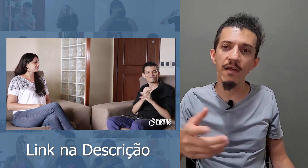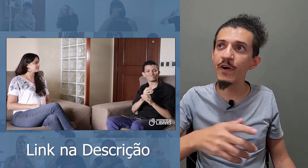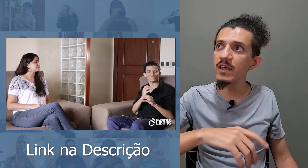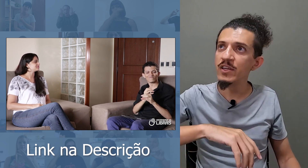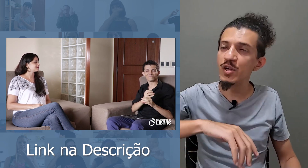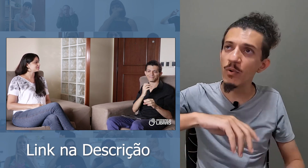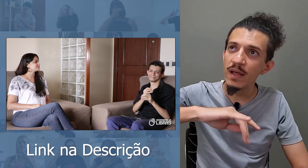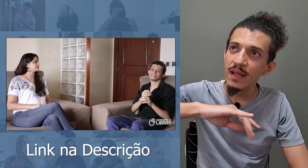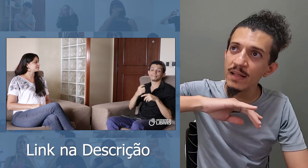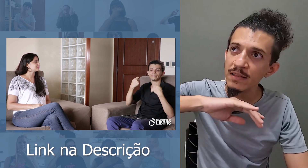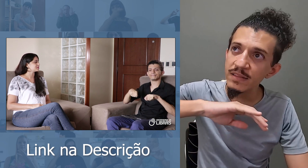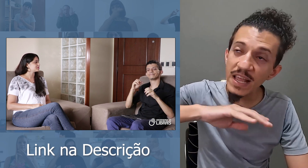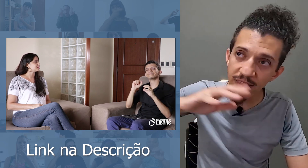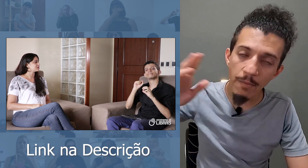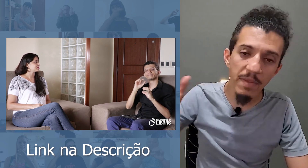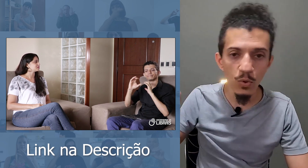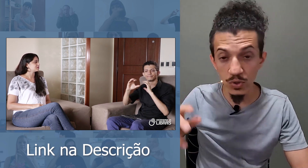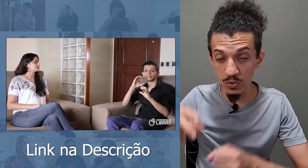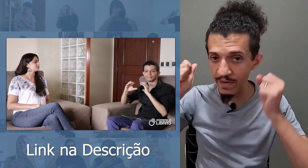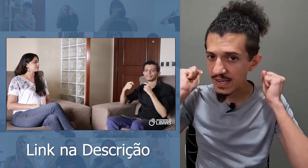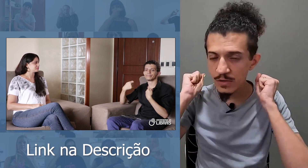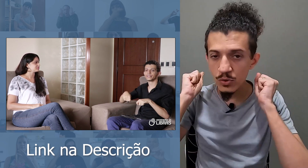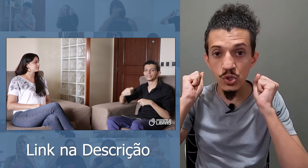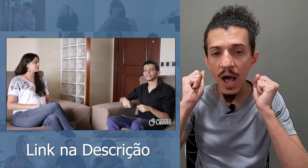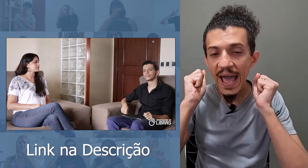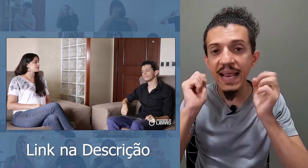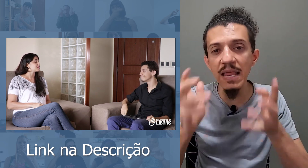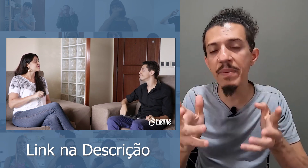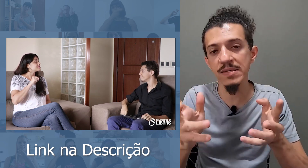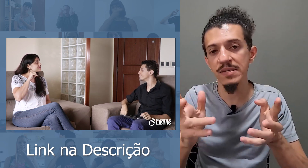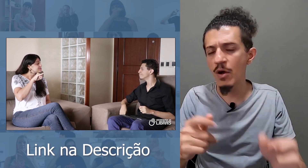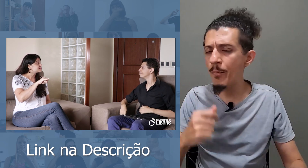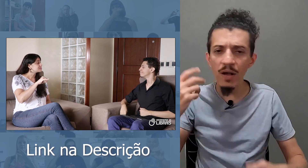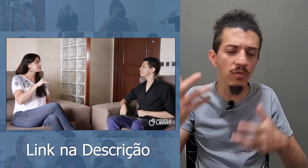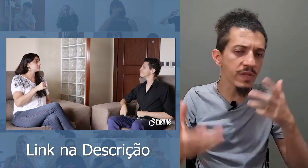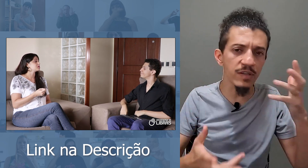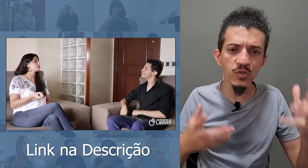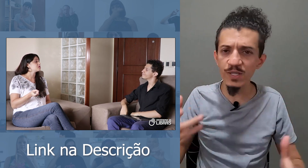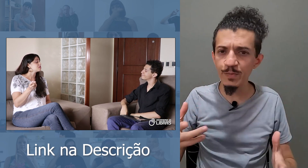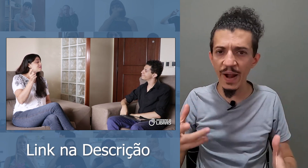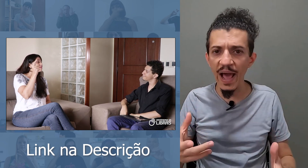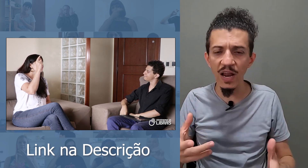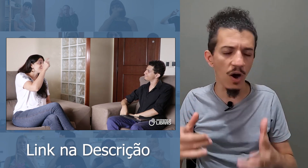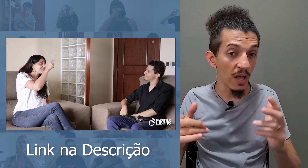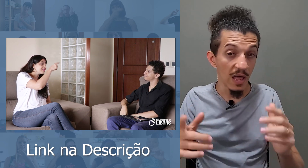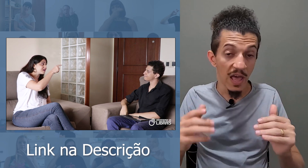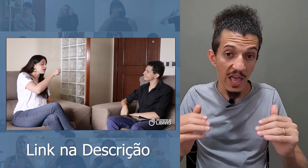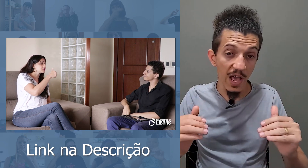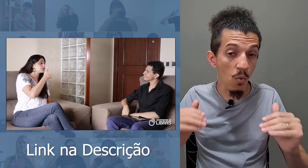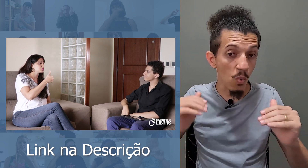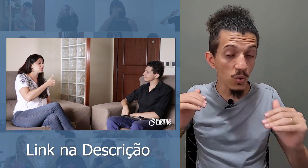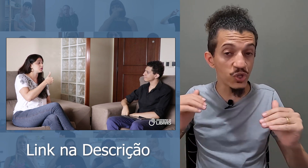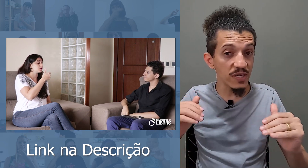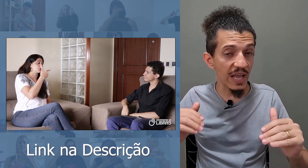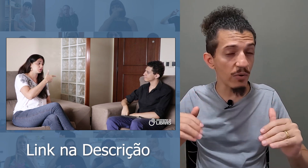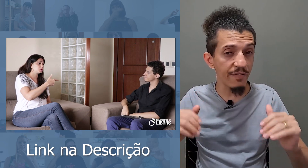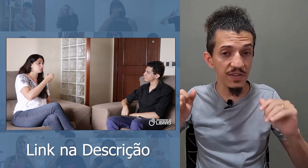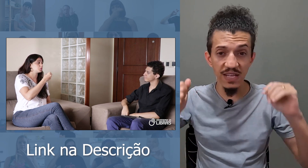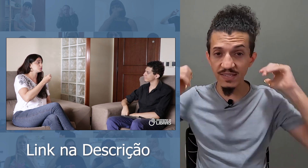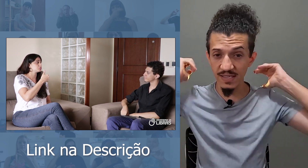foi tipo, trinta minutos conversando só em Libras. Eu perguntando as coisas para ela, e eu utilizei o nível de sinalização